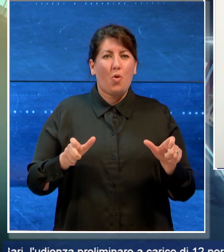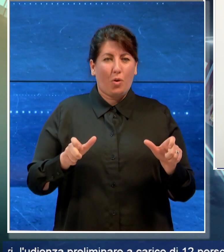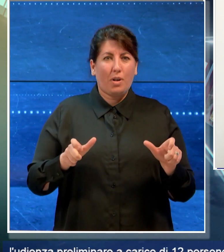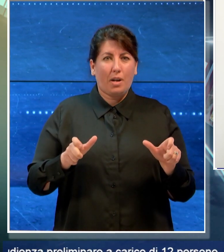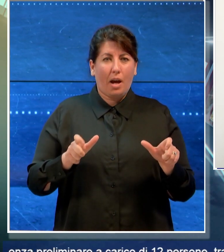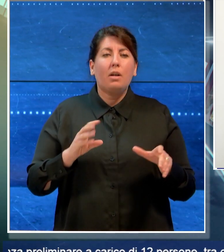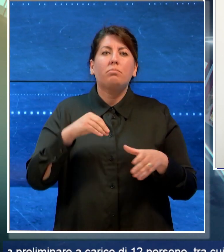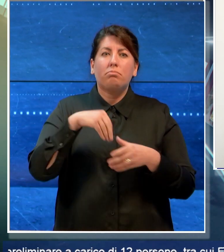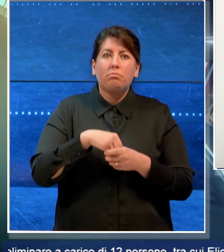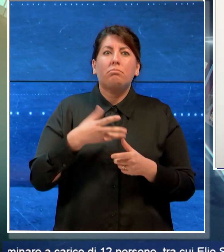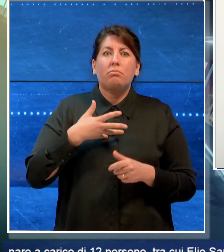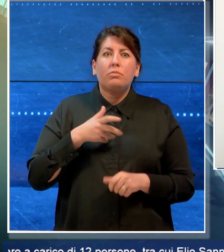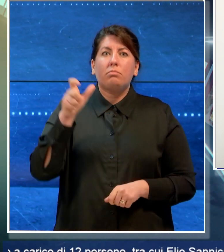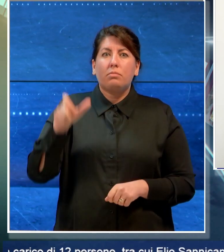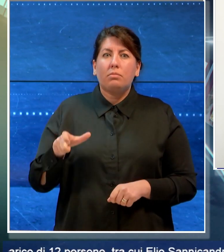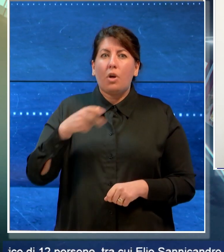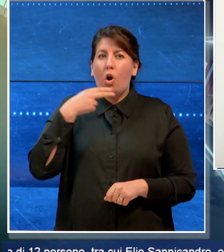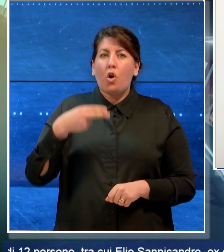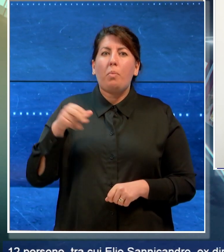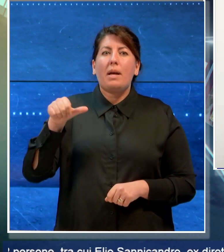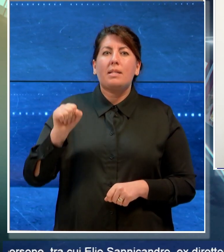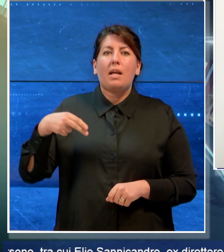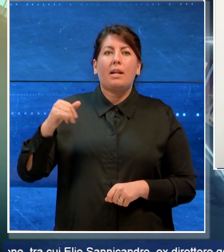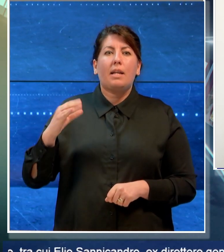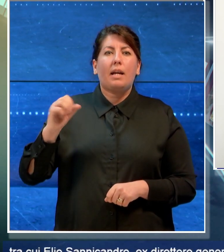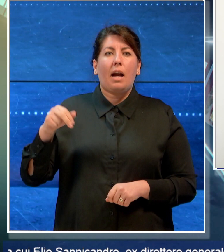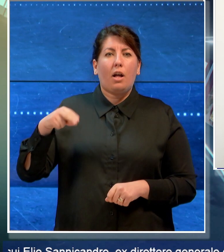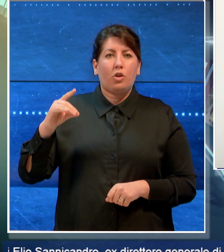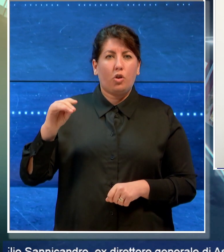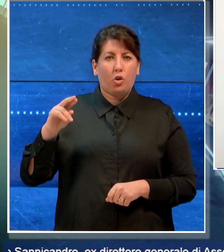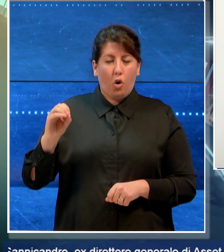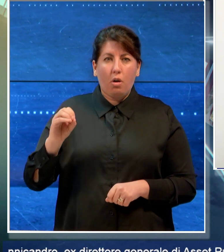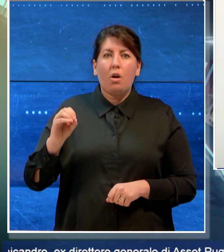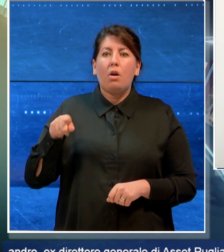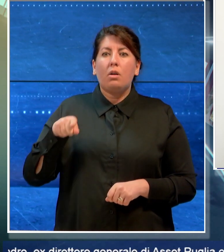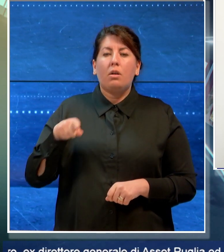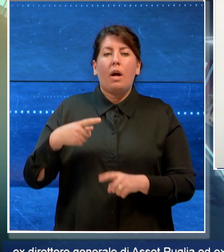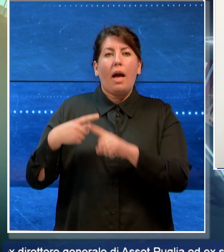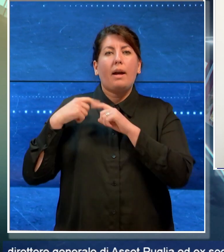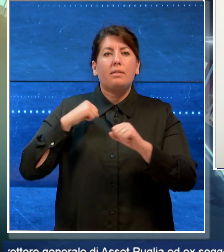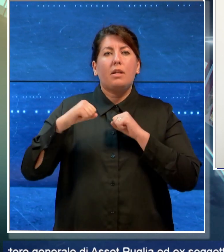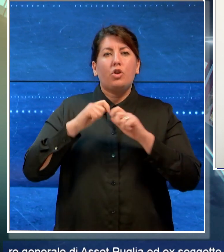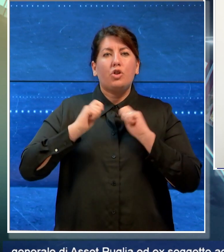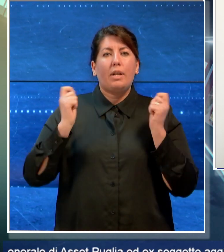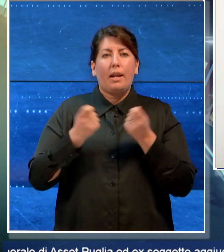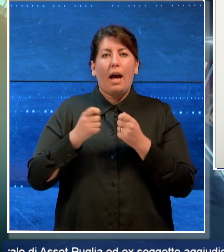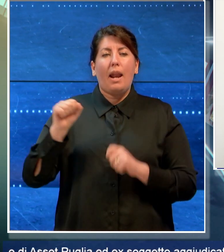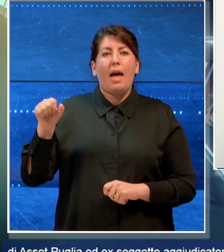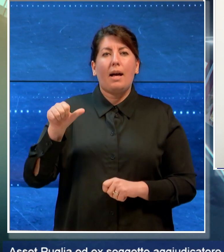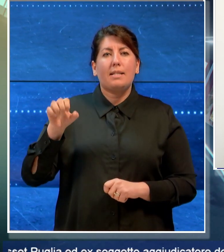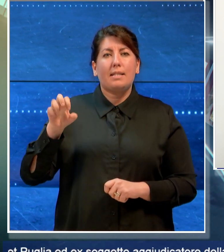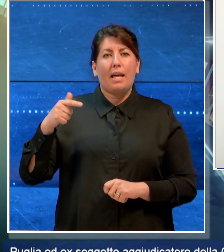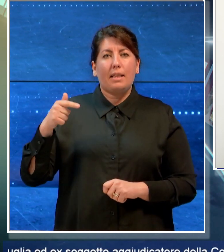tra cui Elio Sannicandro, ex direttore generale di Asset